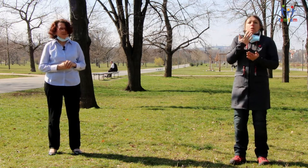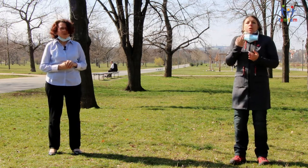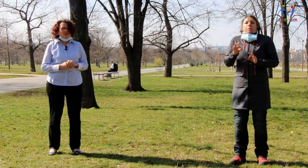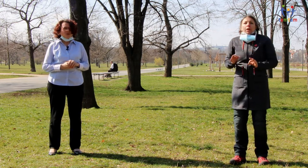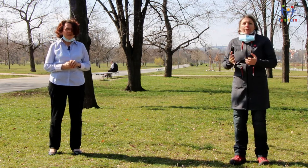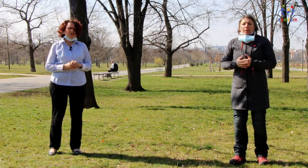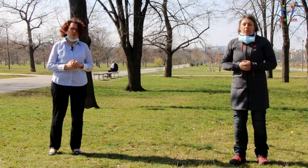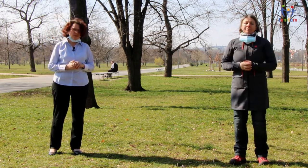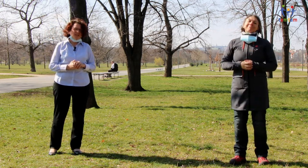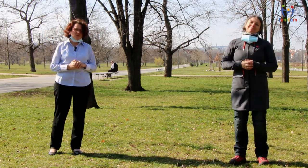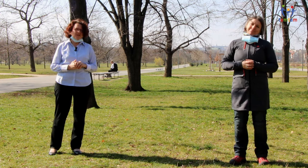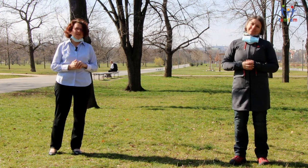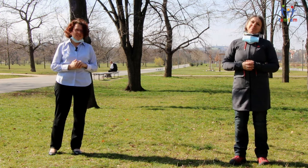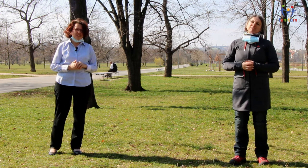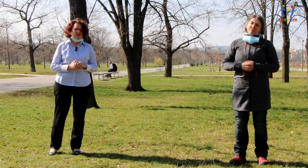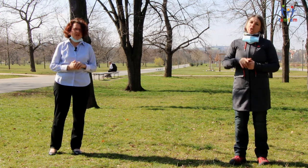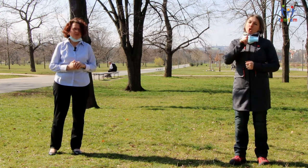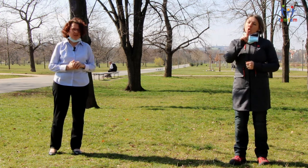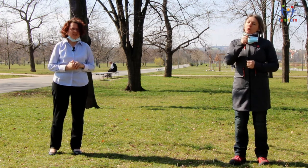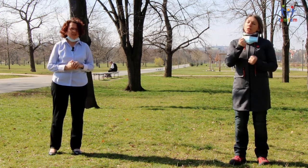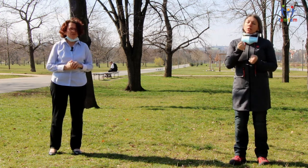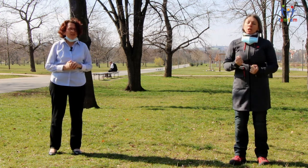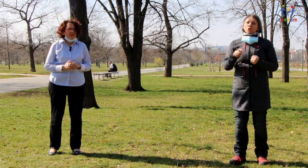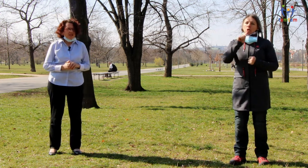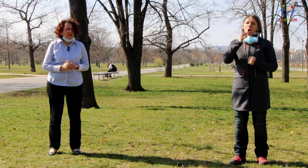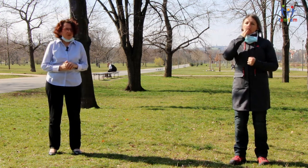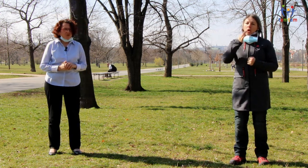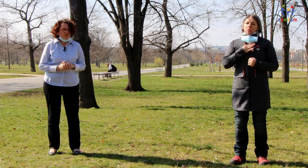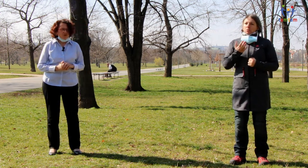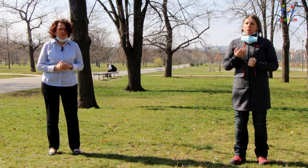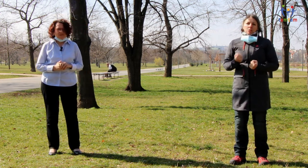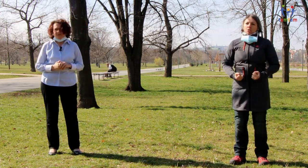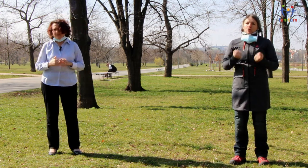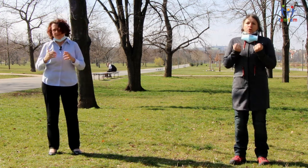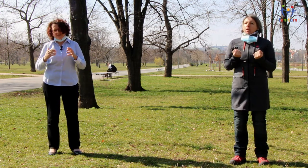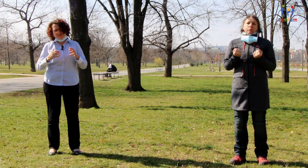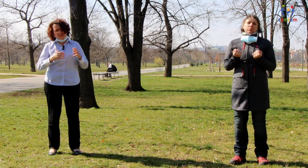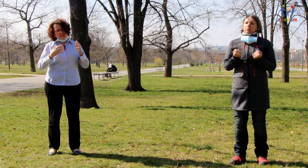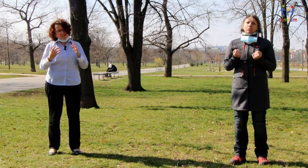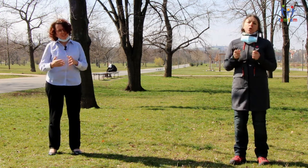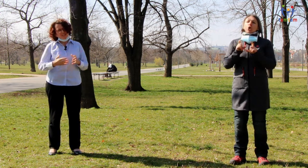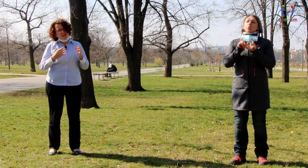To je v současné době velice těžká otázka, protože ta hygienická